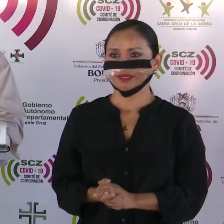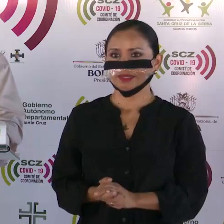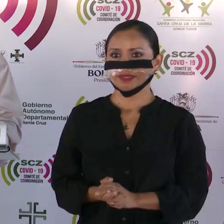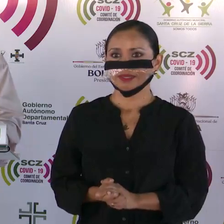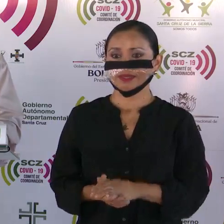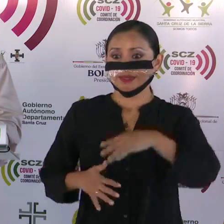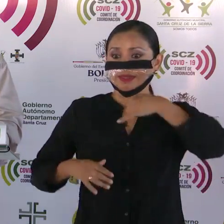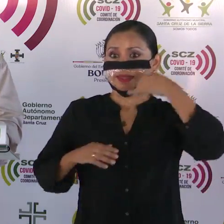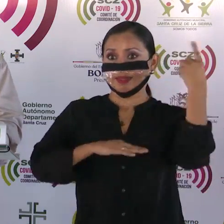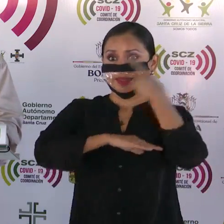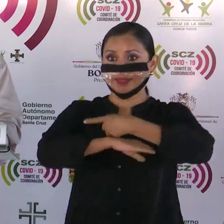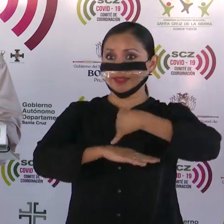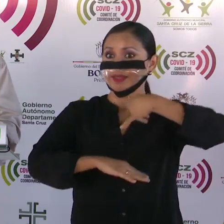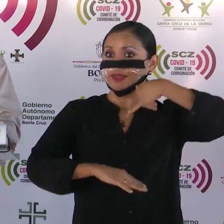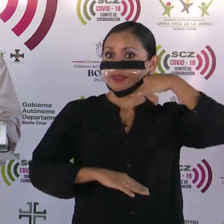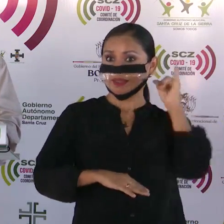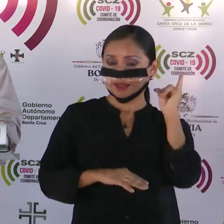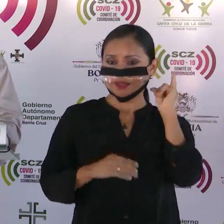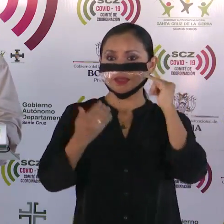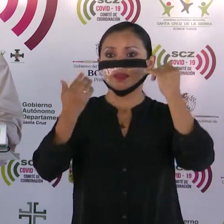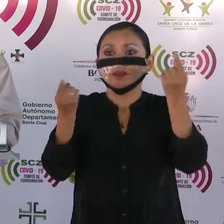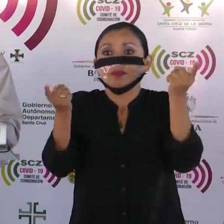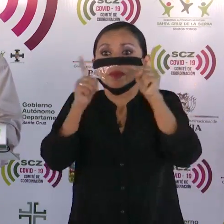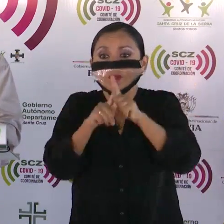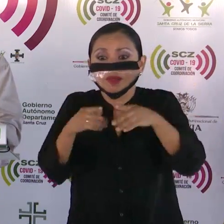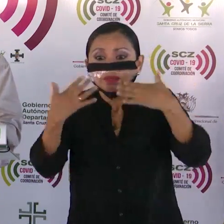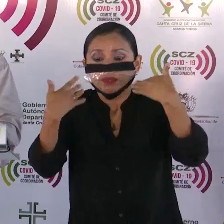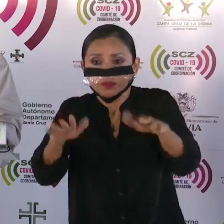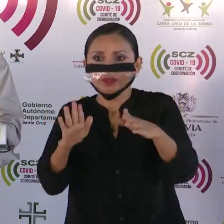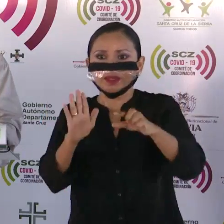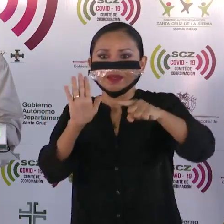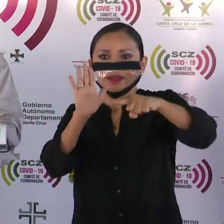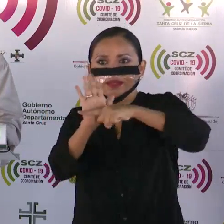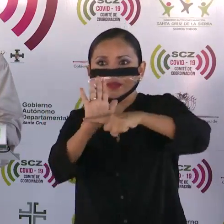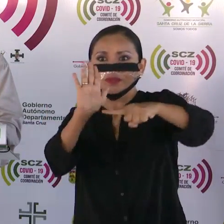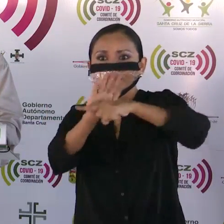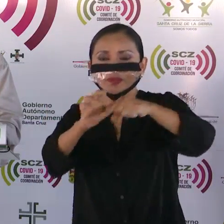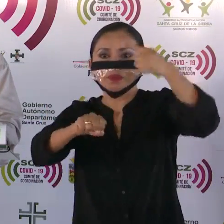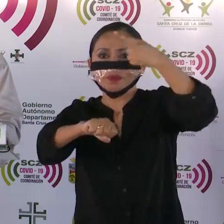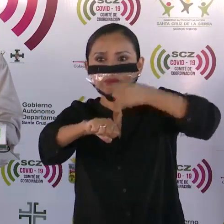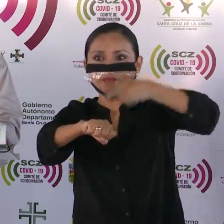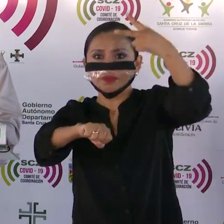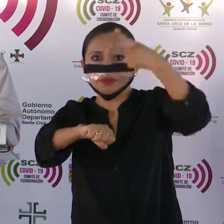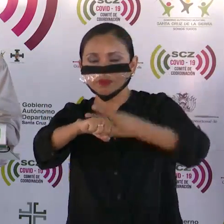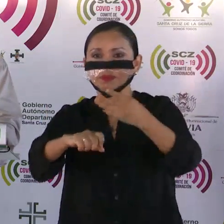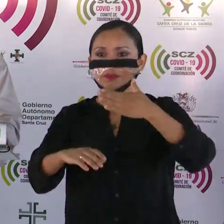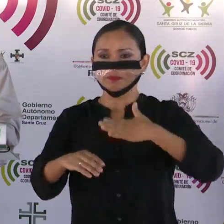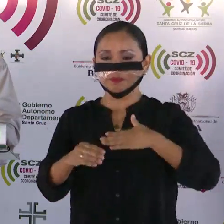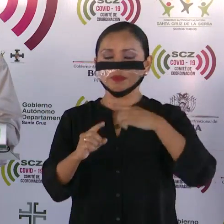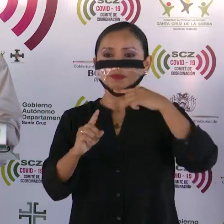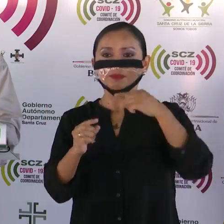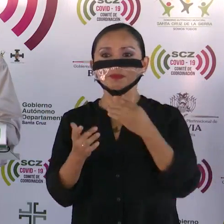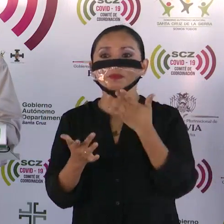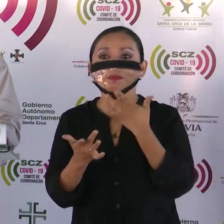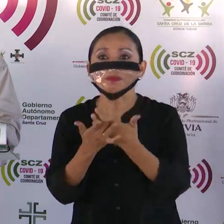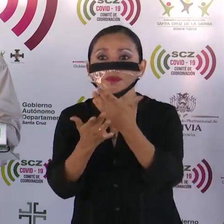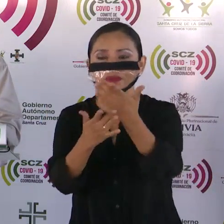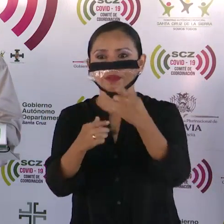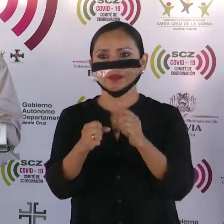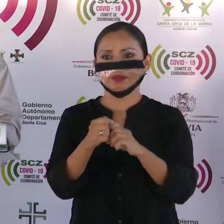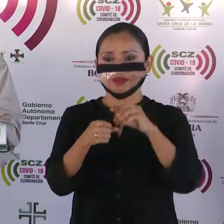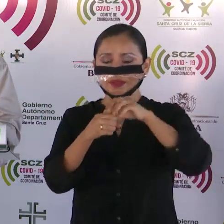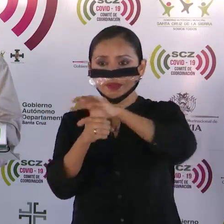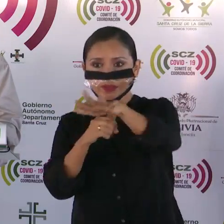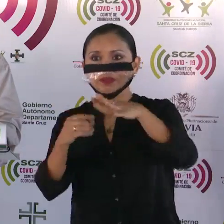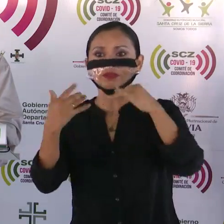El día de ayer, una vez confirmada mi segunda prueba negativa, tal y como indican los protocolos,